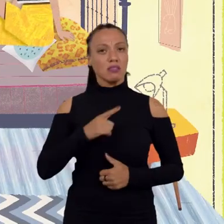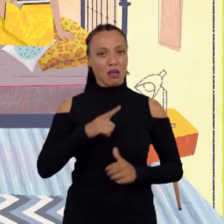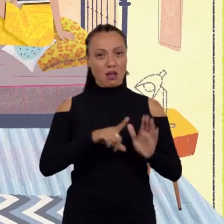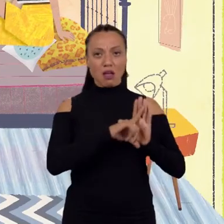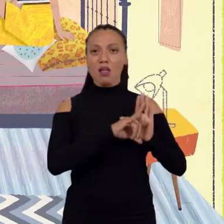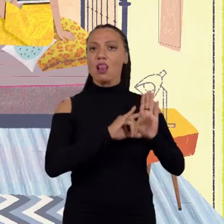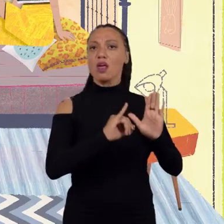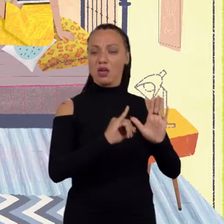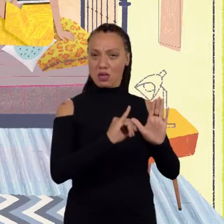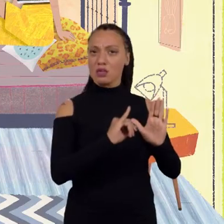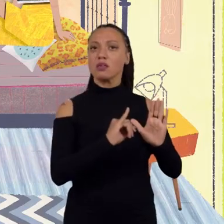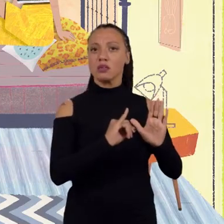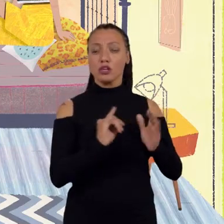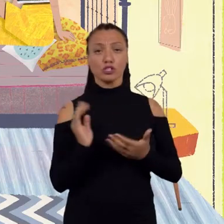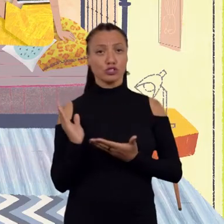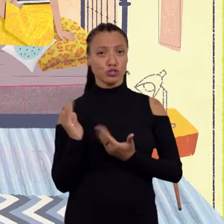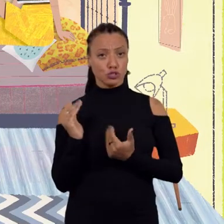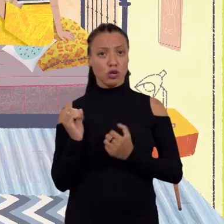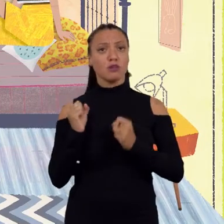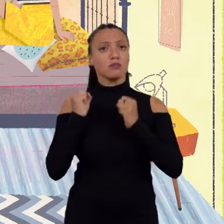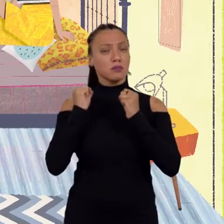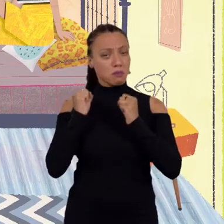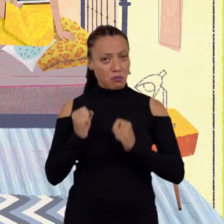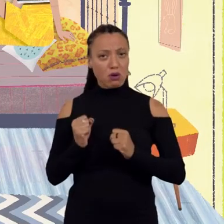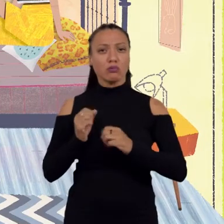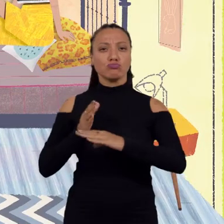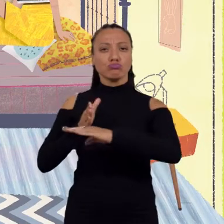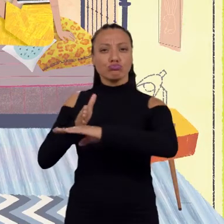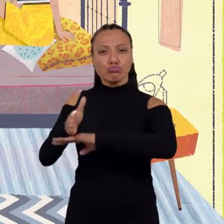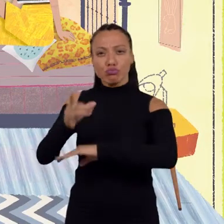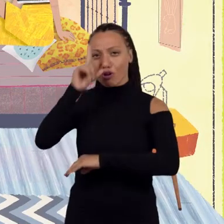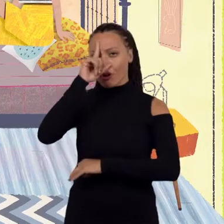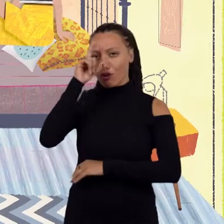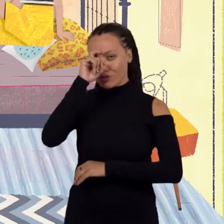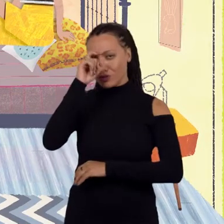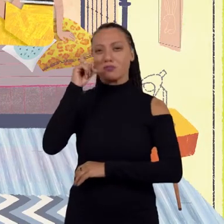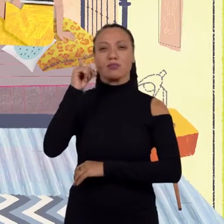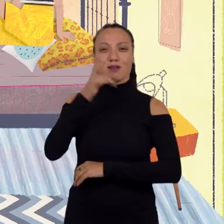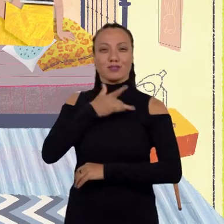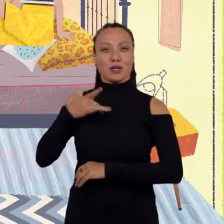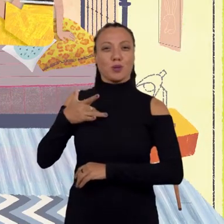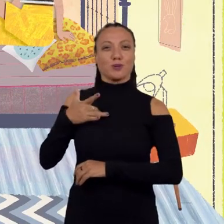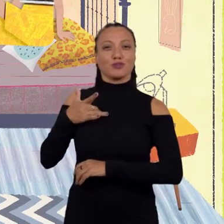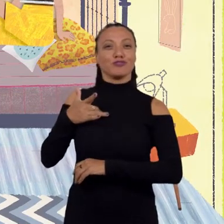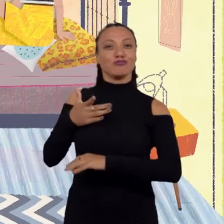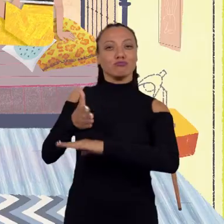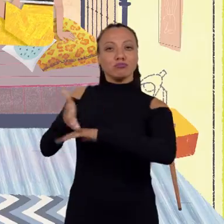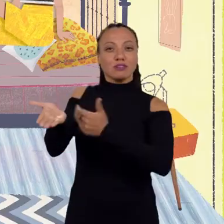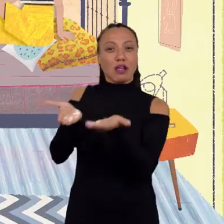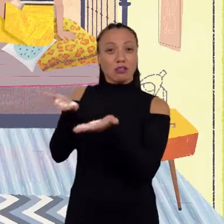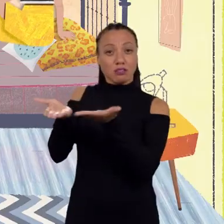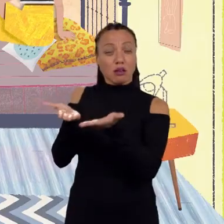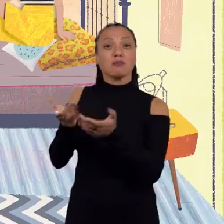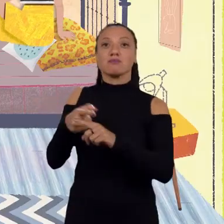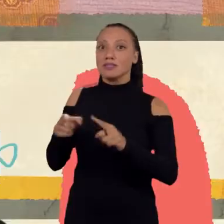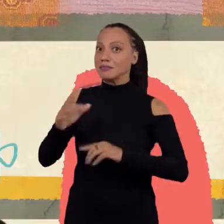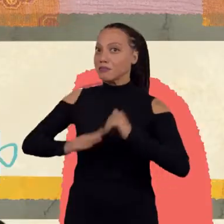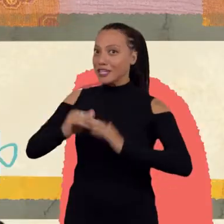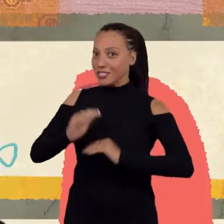asseguram o acesso integral do adolescente ao serviço de saúde, na prática a gente sabe que isso não acontece. É verdade. É muito